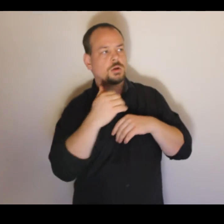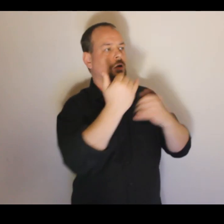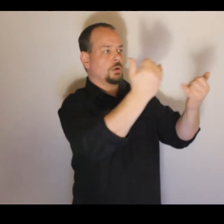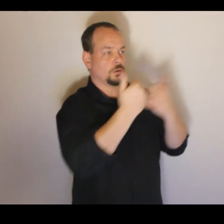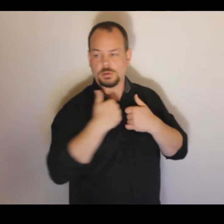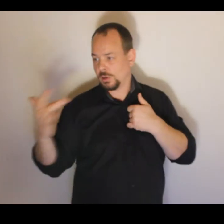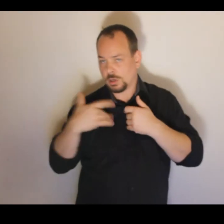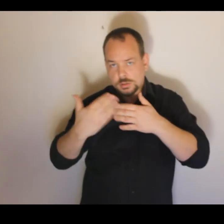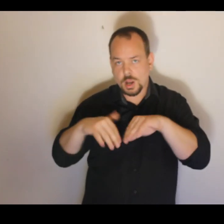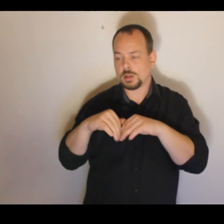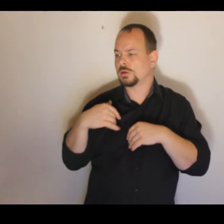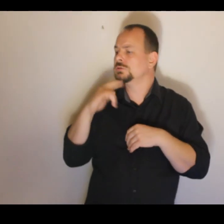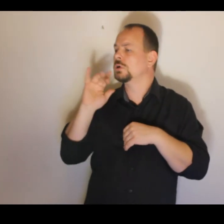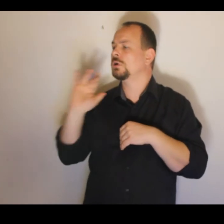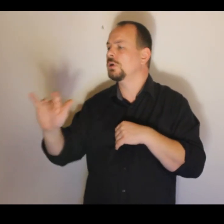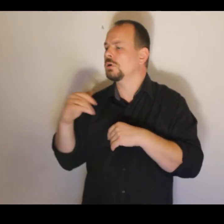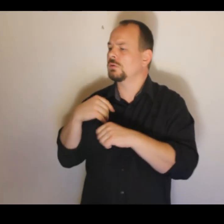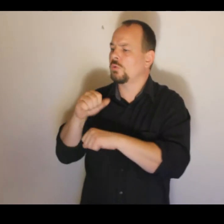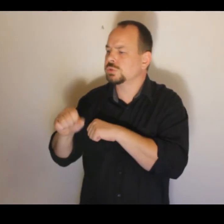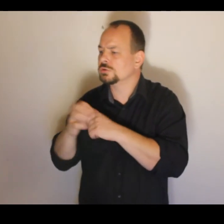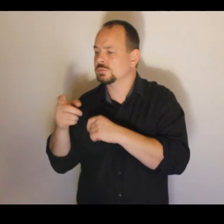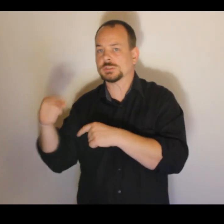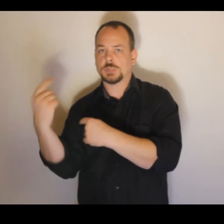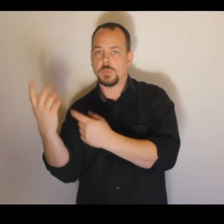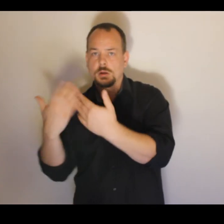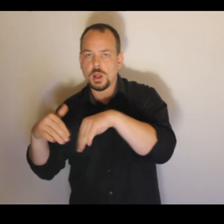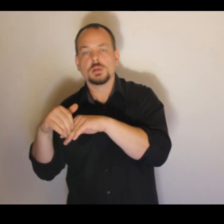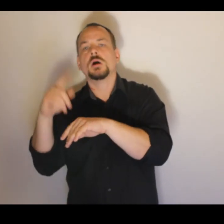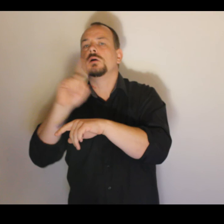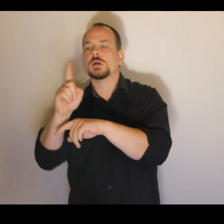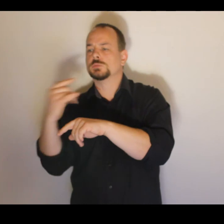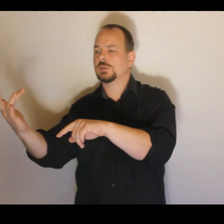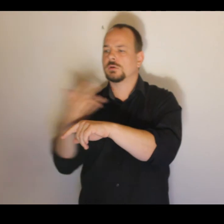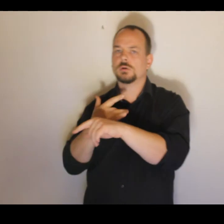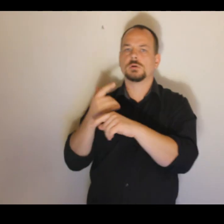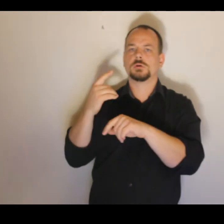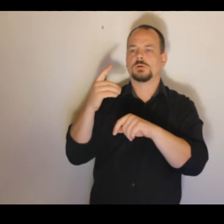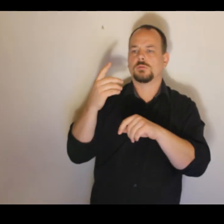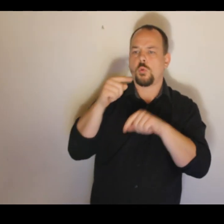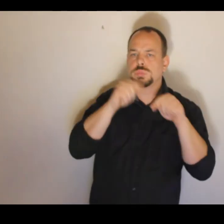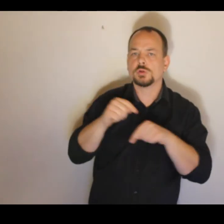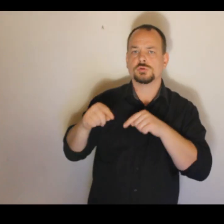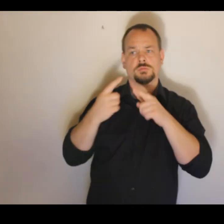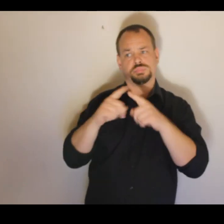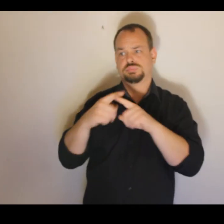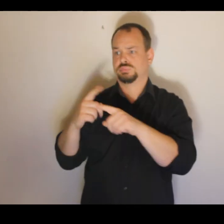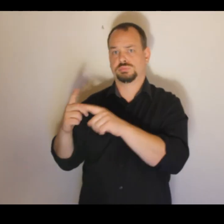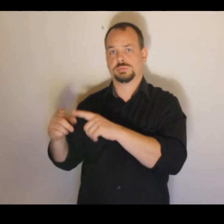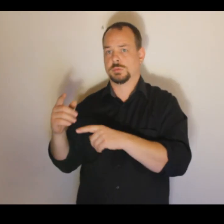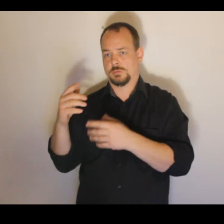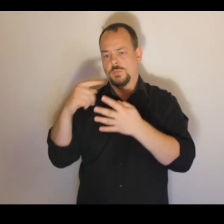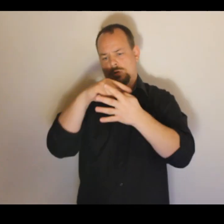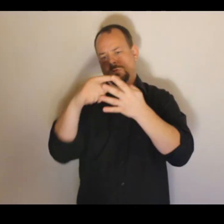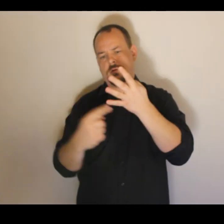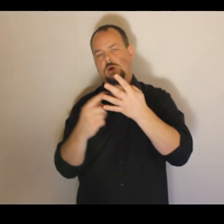a což je s tím předchozím, nižším zákonem dost kontroverzní, kde se říká, že člověk nesmí ublížit lidské bytosti. Te prvé